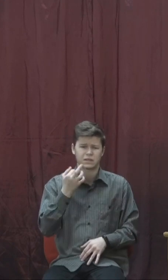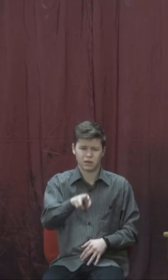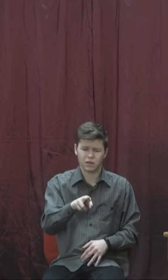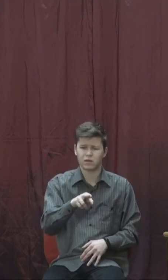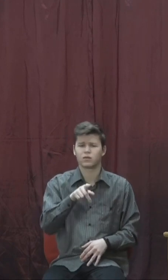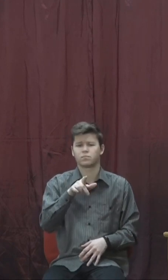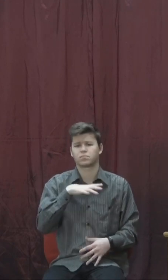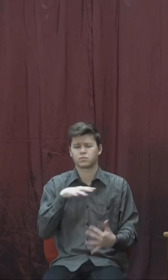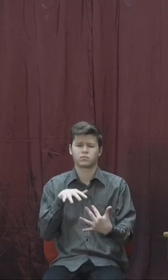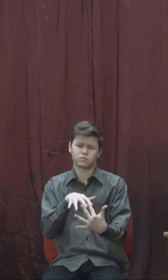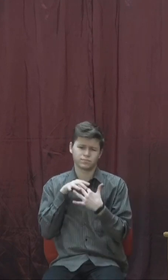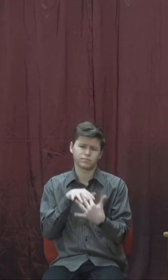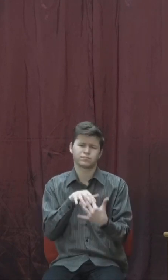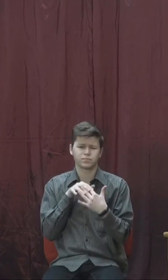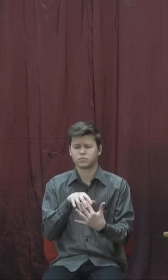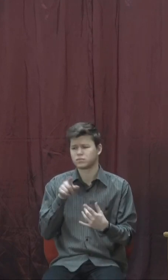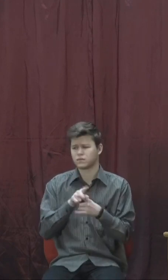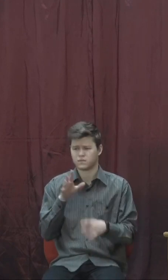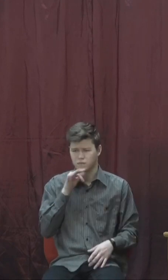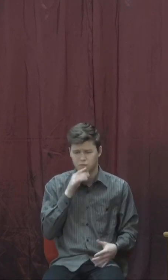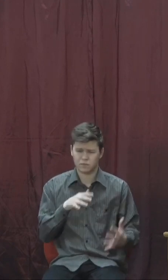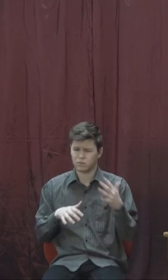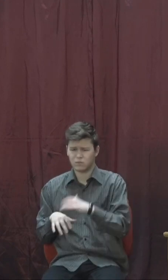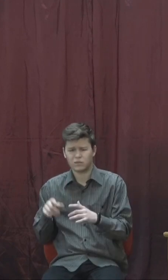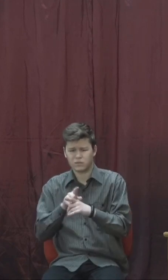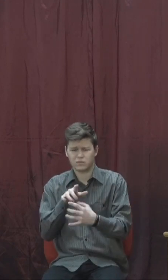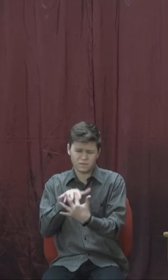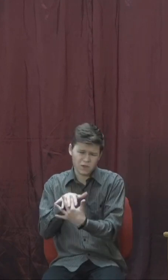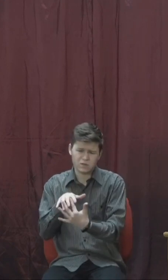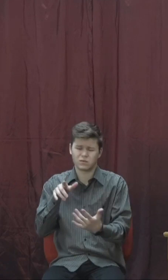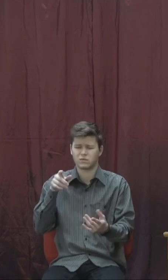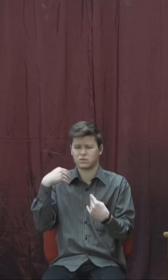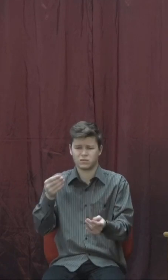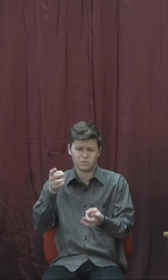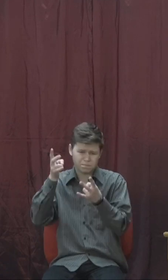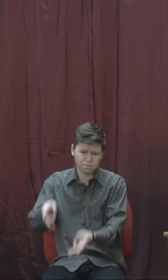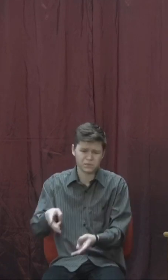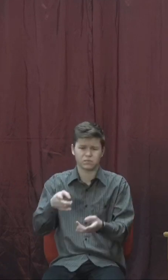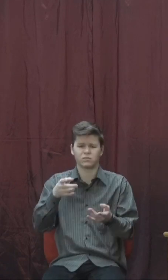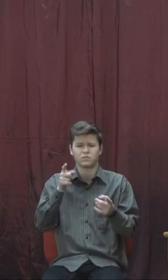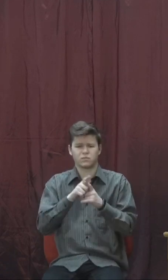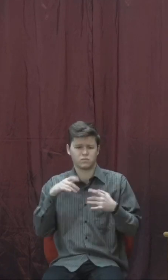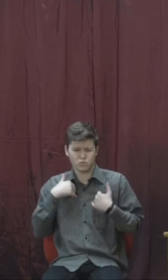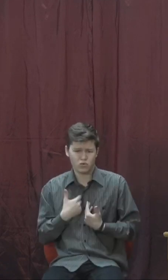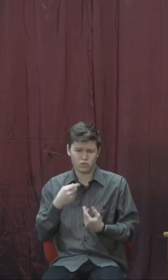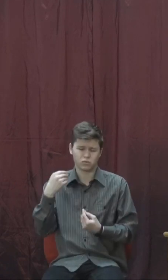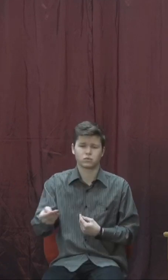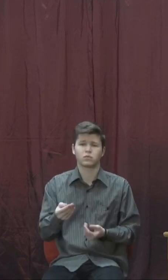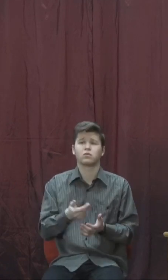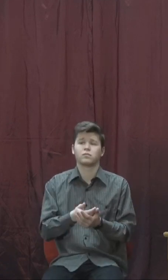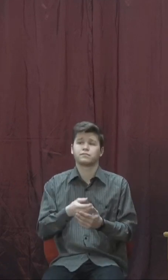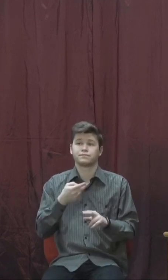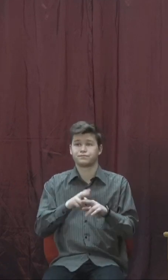проводив постійно експансію, постійно нападав, задавав клопоту, задавав біди, горя простим людям.